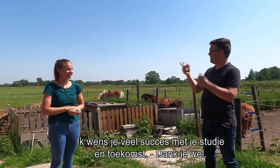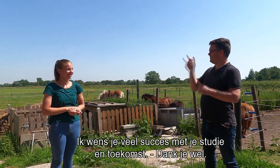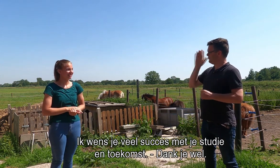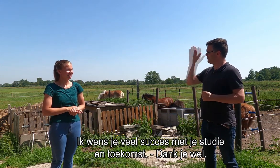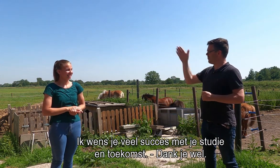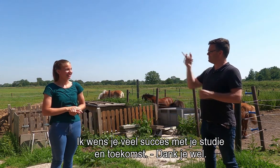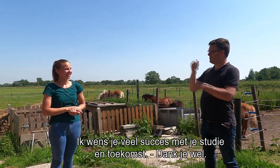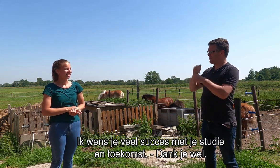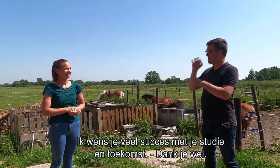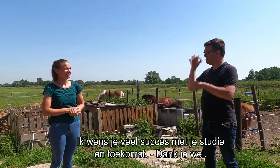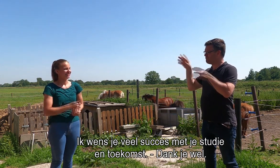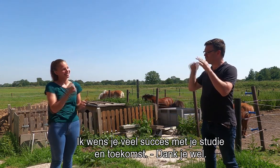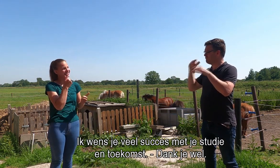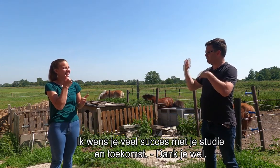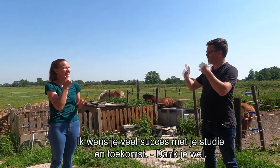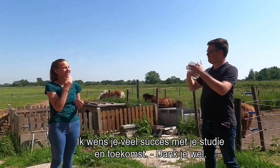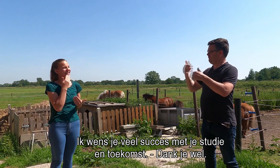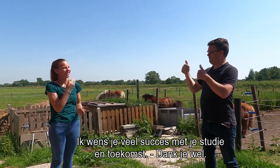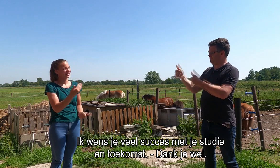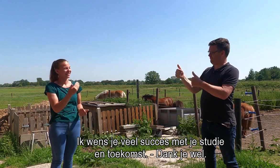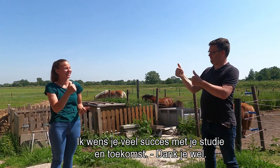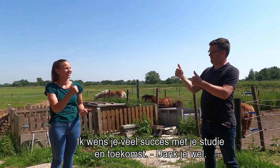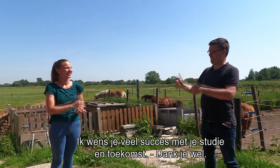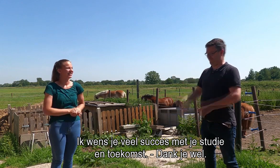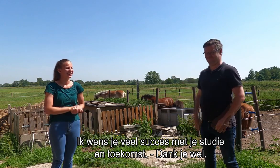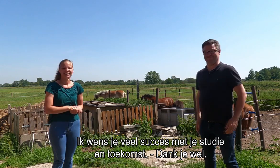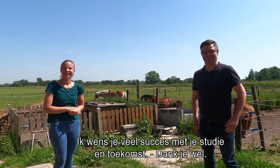ik wens je heel veel succes met je studie en je verdere toekomst. Dank